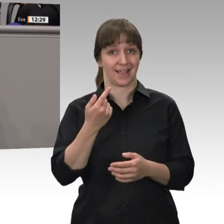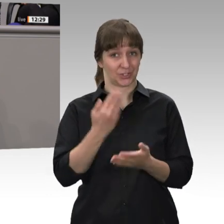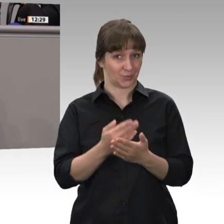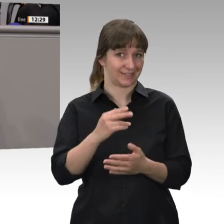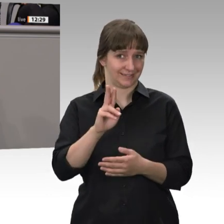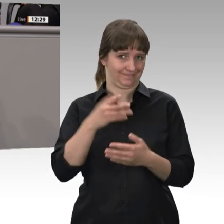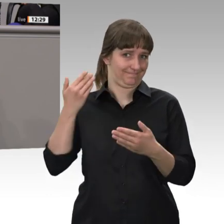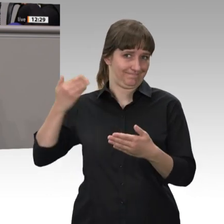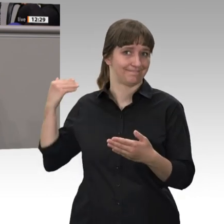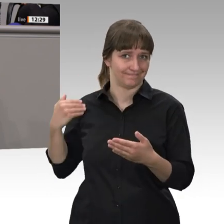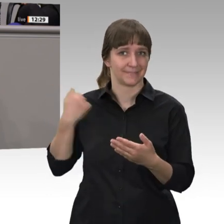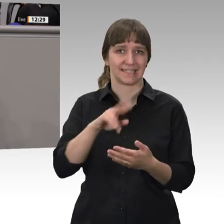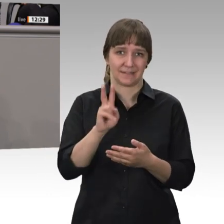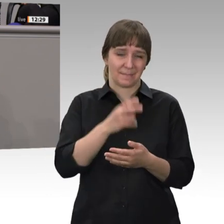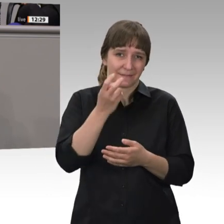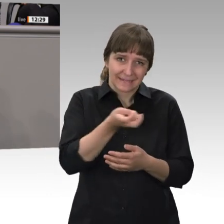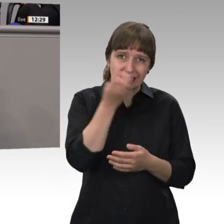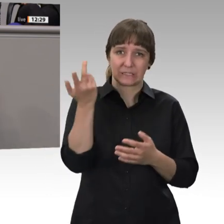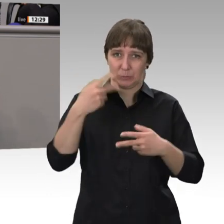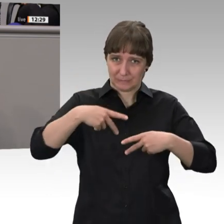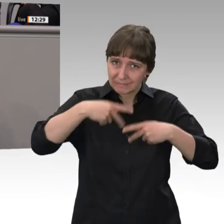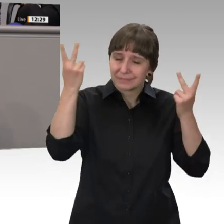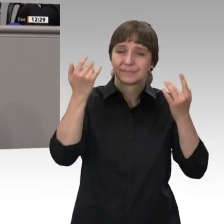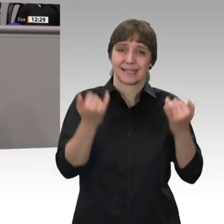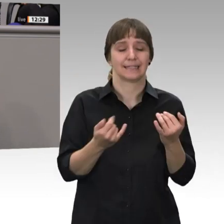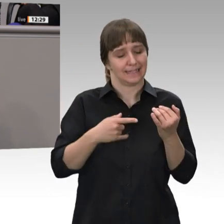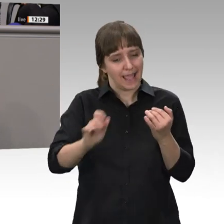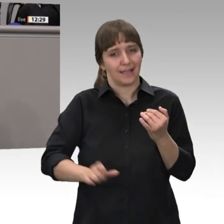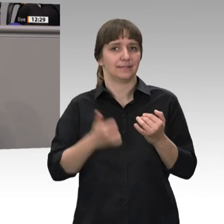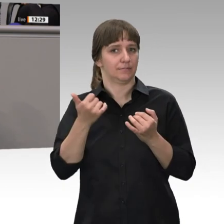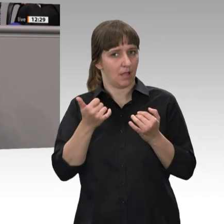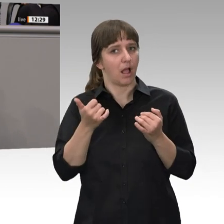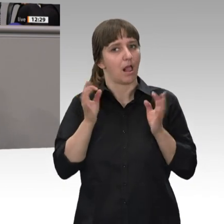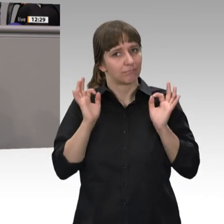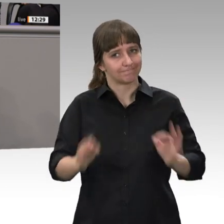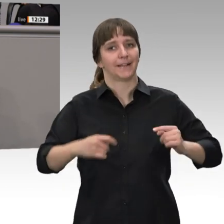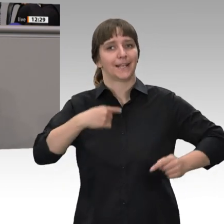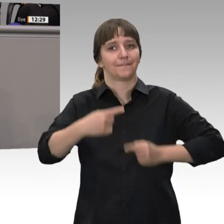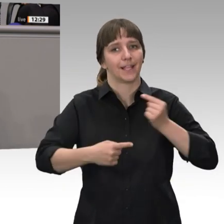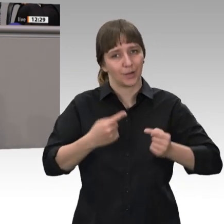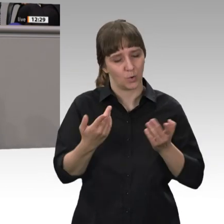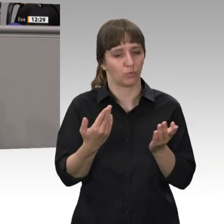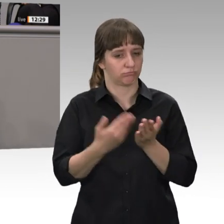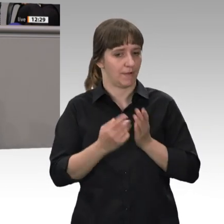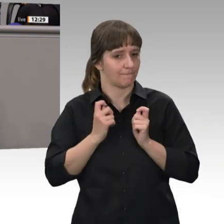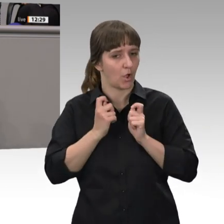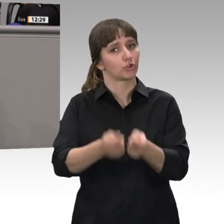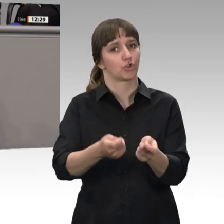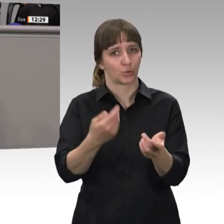vergangenen Wahlperioden jetzt zum ersten Mal so weit, dass ein entscheidungsreifer Vorschlag hier im Parlament liegt.